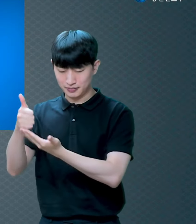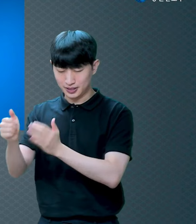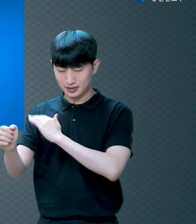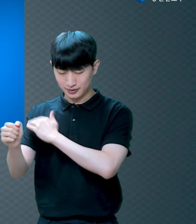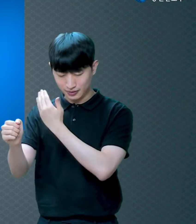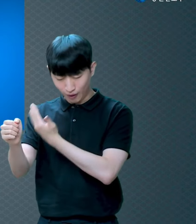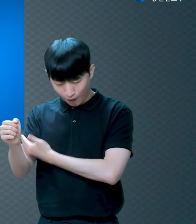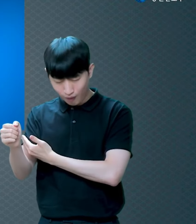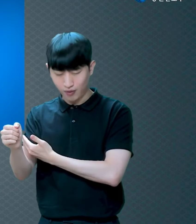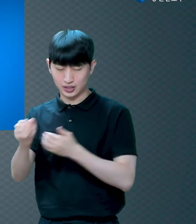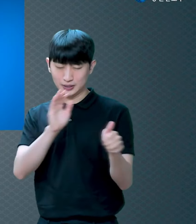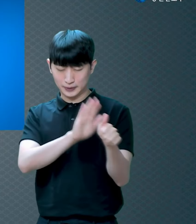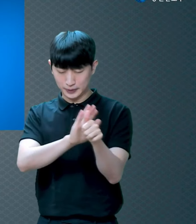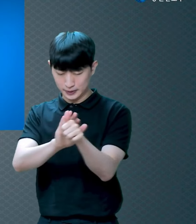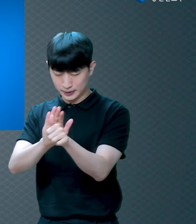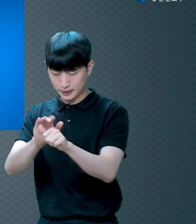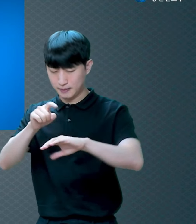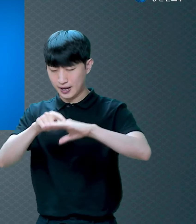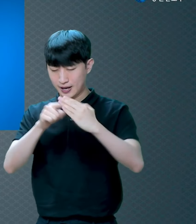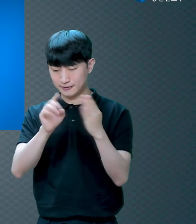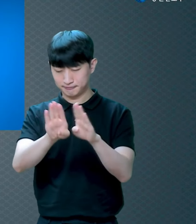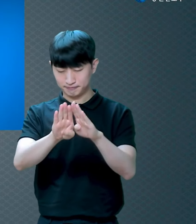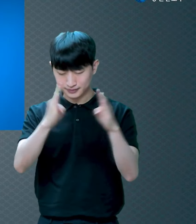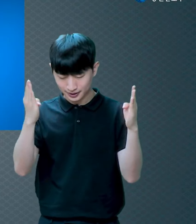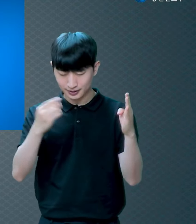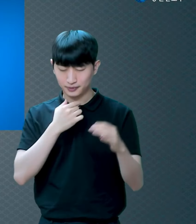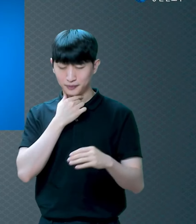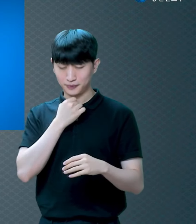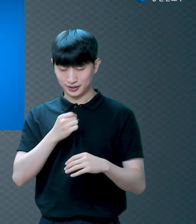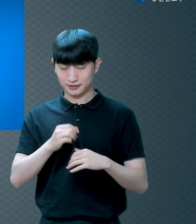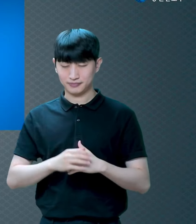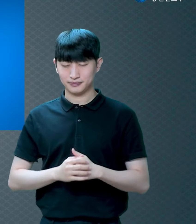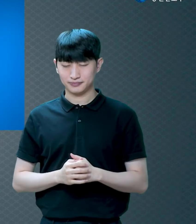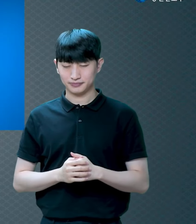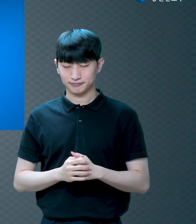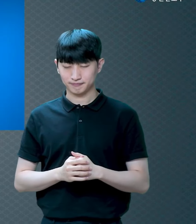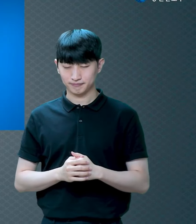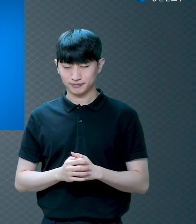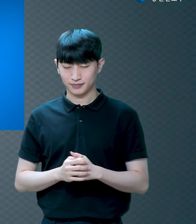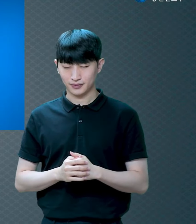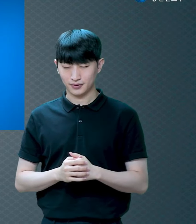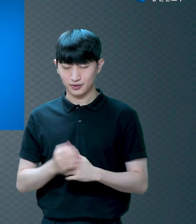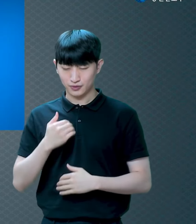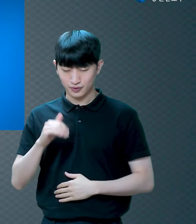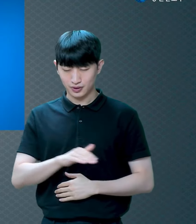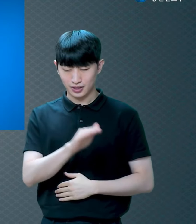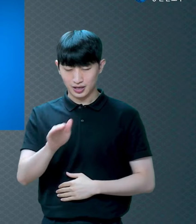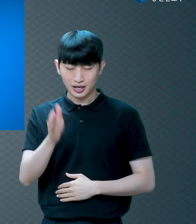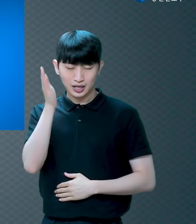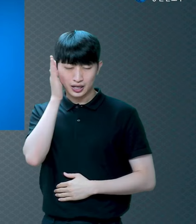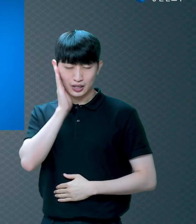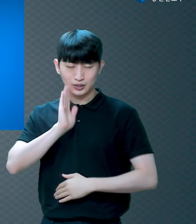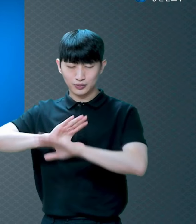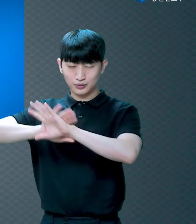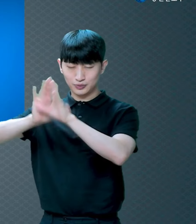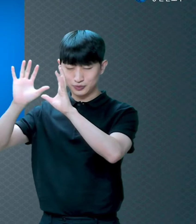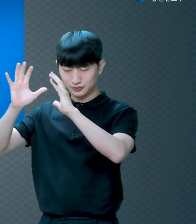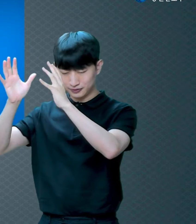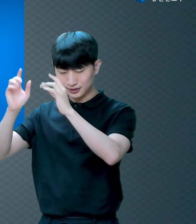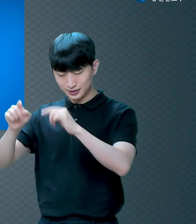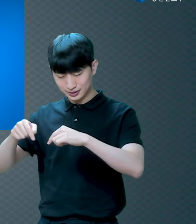열어주시기를 원합니다 꼭 천국의 소망을 얻을 수 있도록 도와주시고